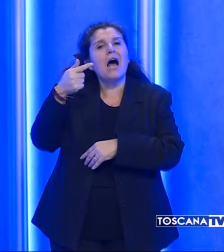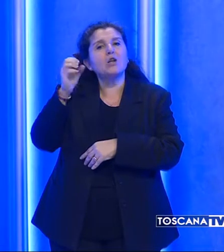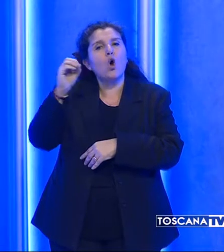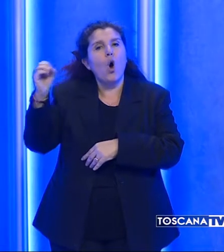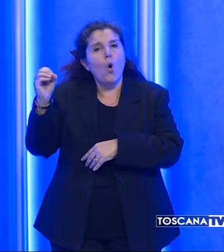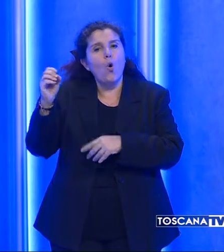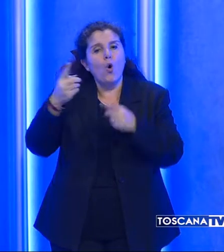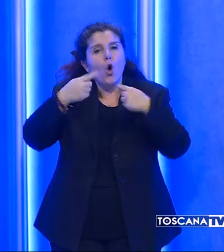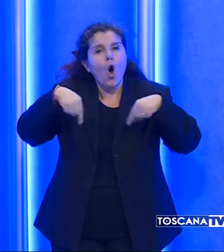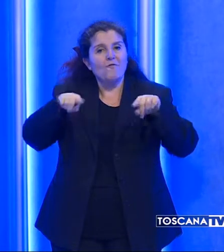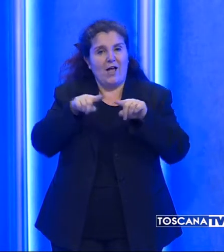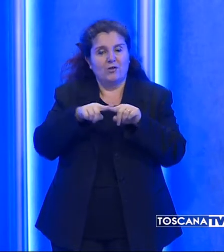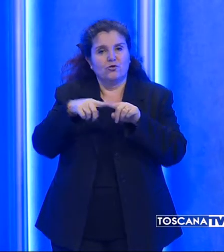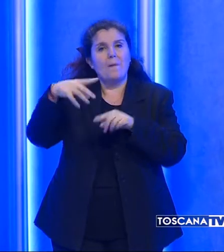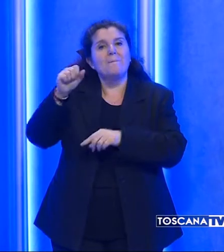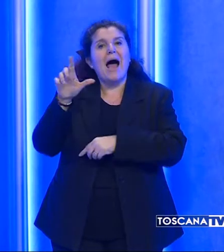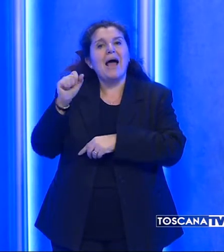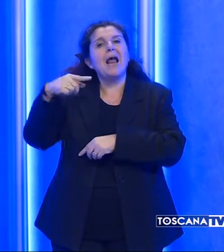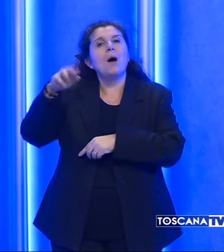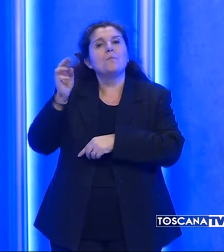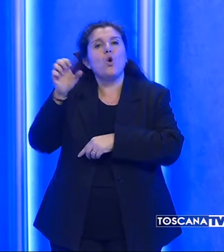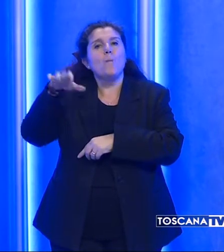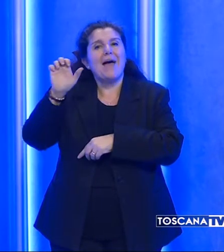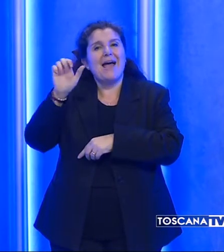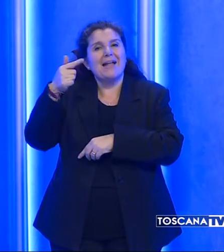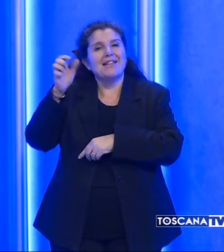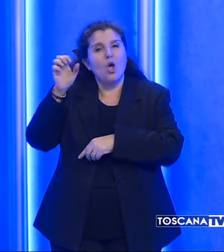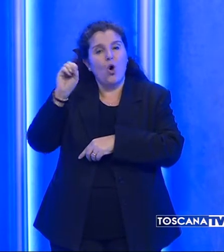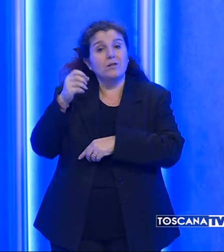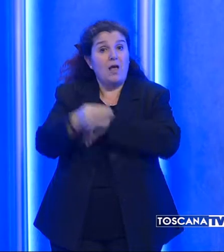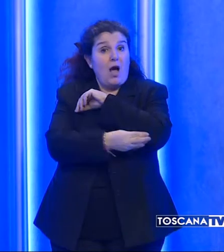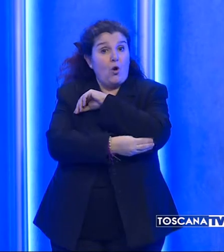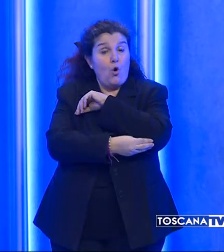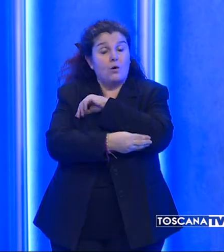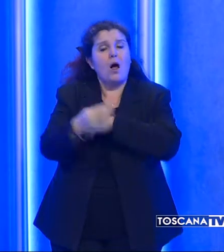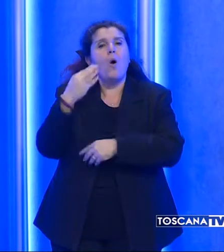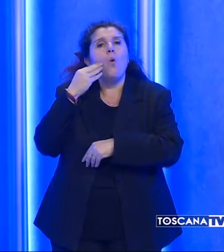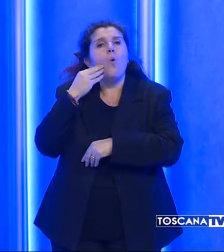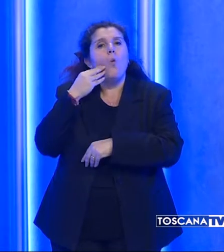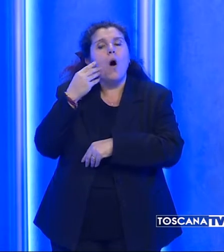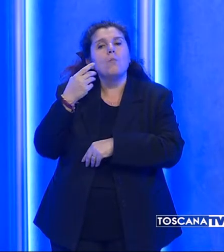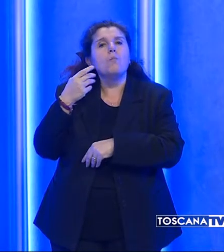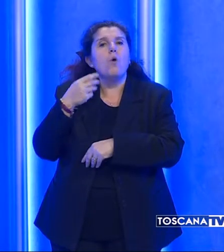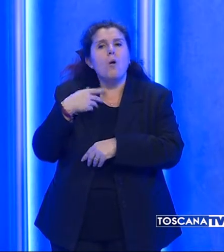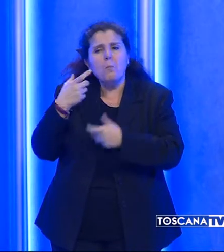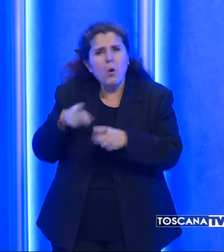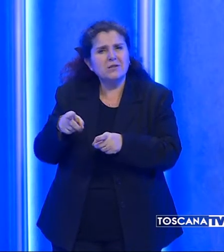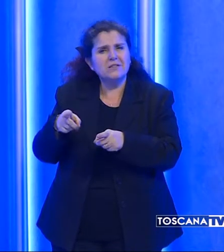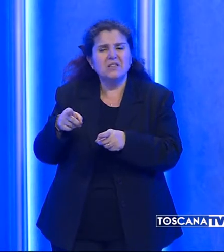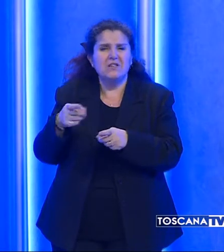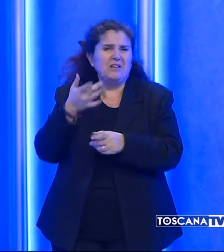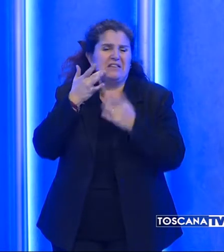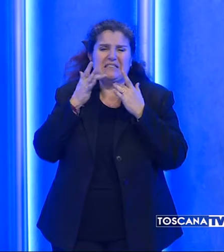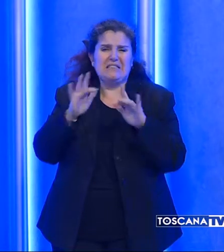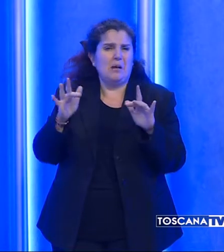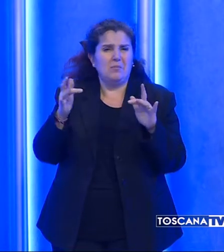al Palaprometeo di Ancona. L'uomo avrebbe agito per futili motivi in un